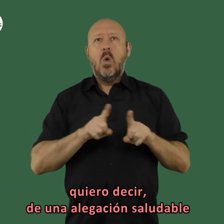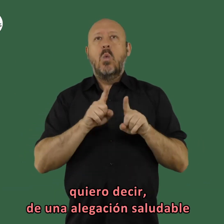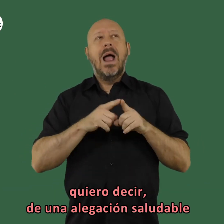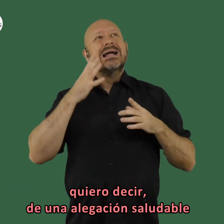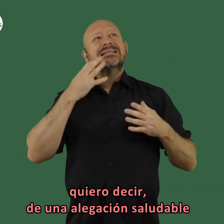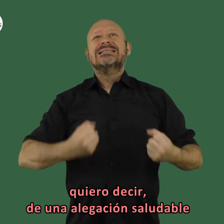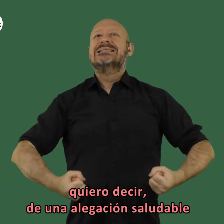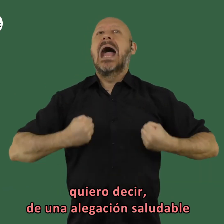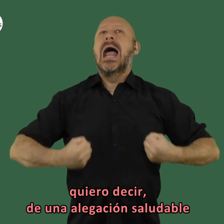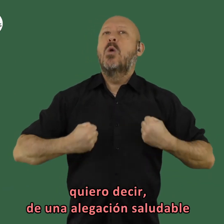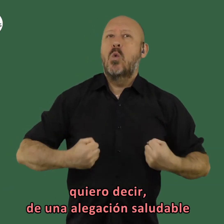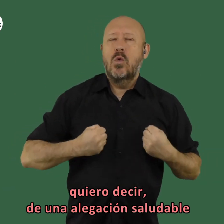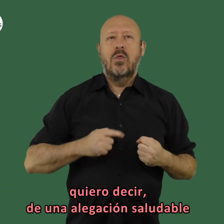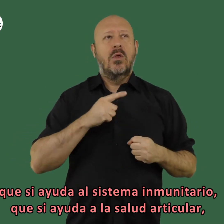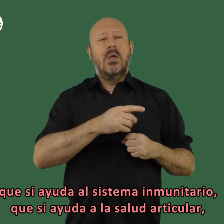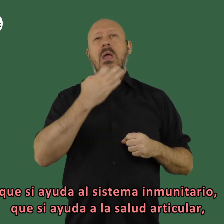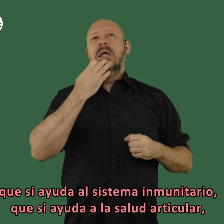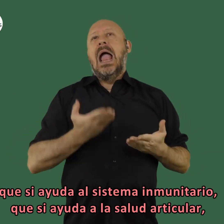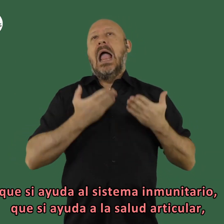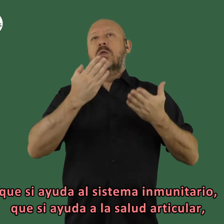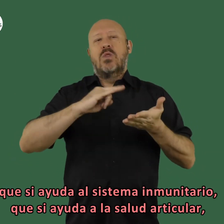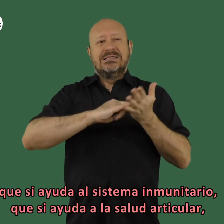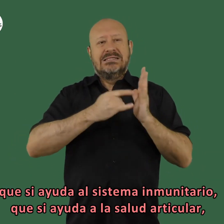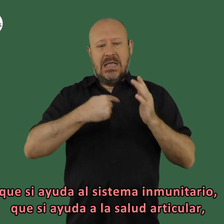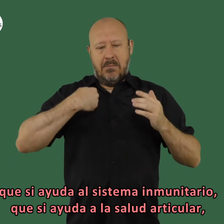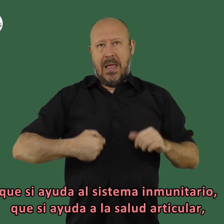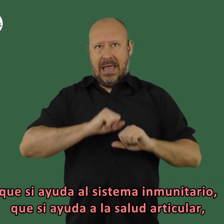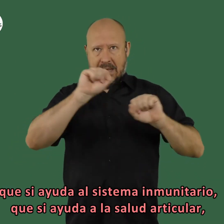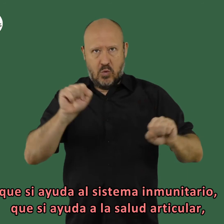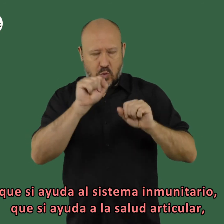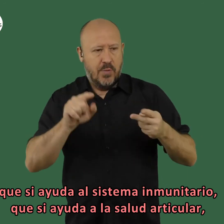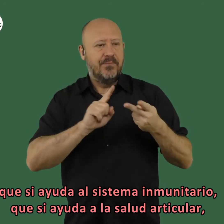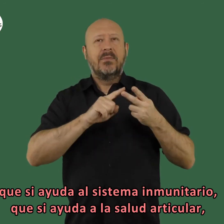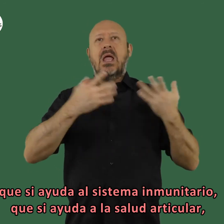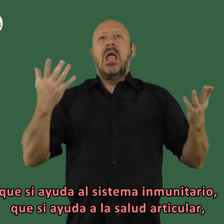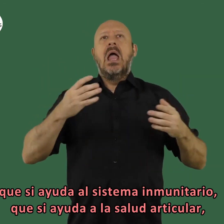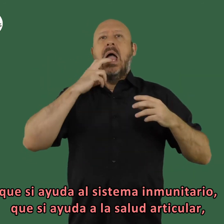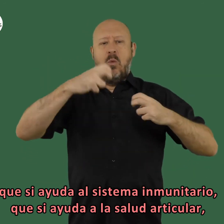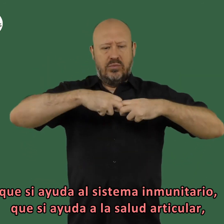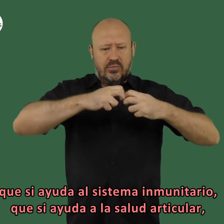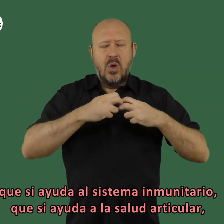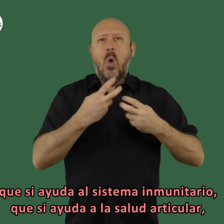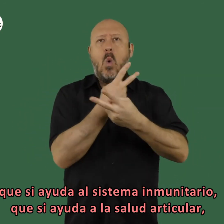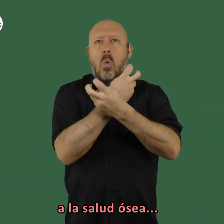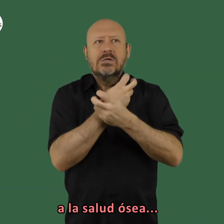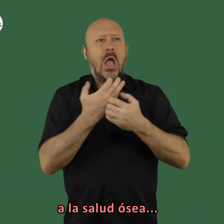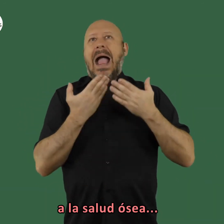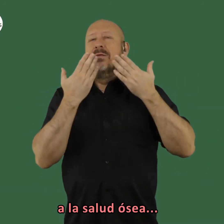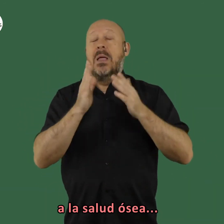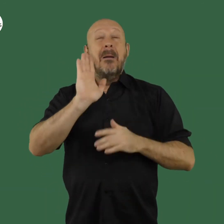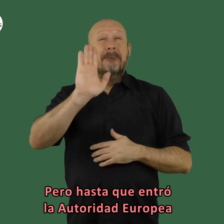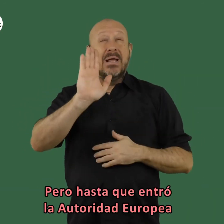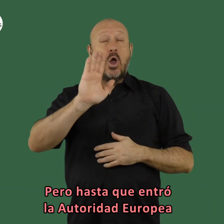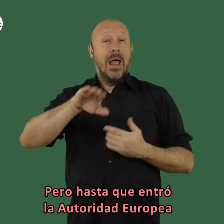todo quiero decir de una alegación saludable que si ayuda al sistema inmunitario que si ayuda a la salud articular a salud